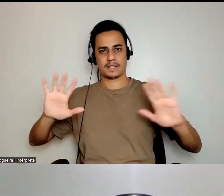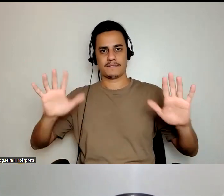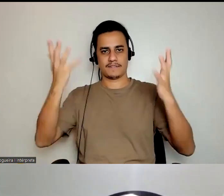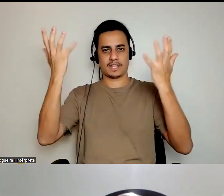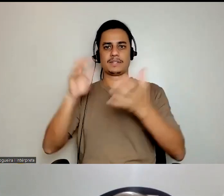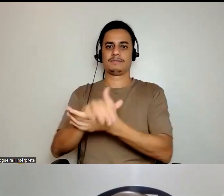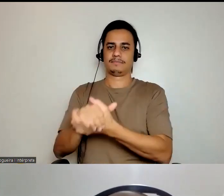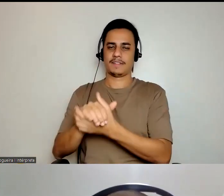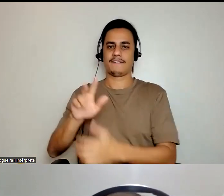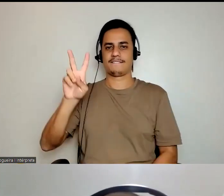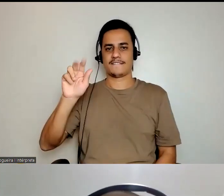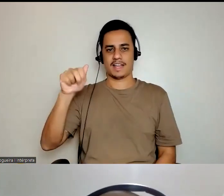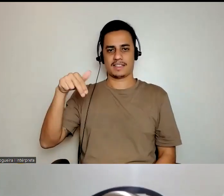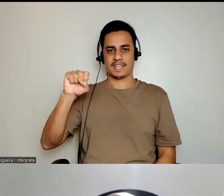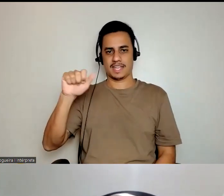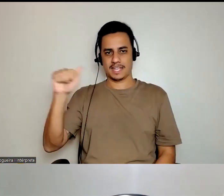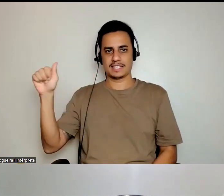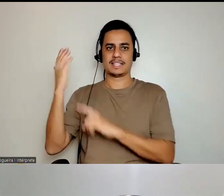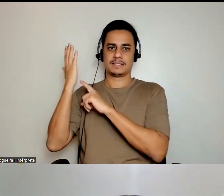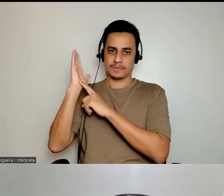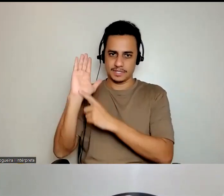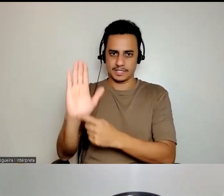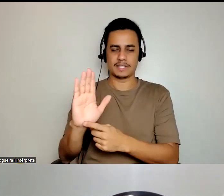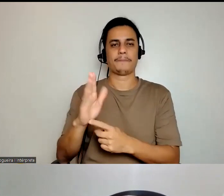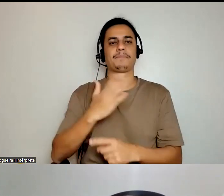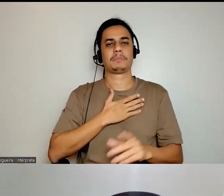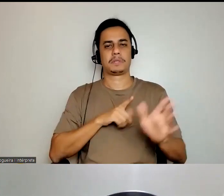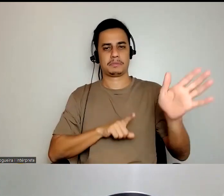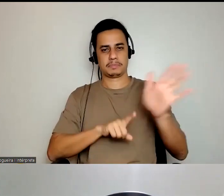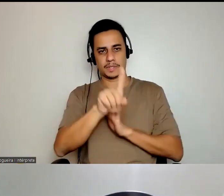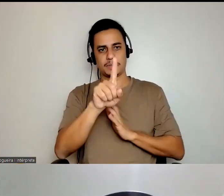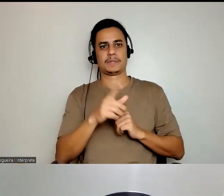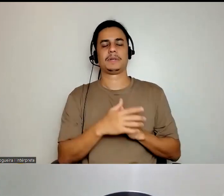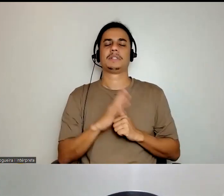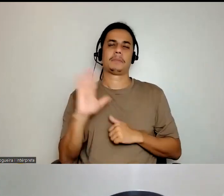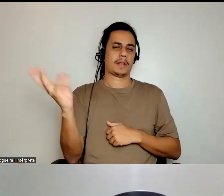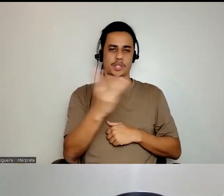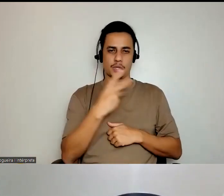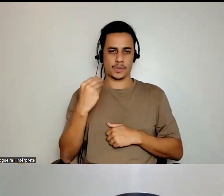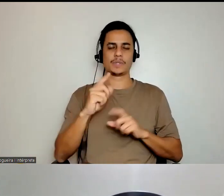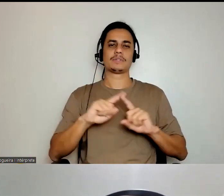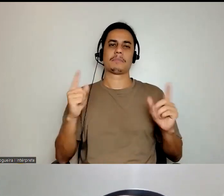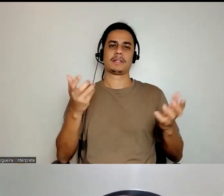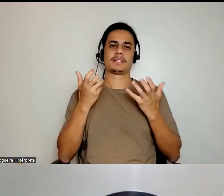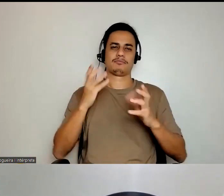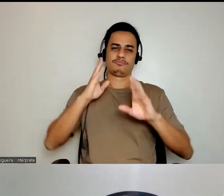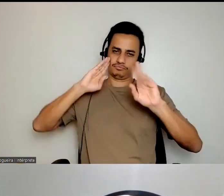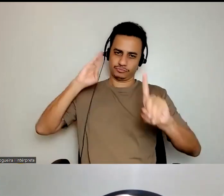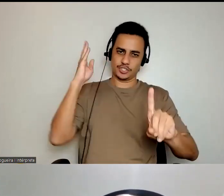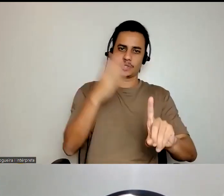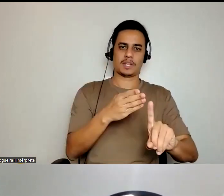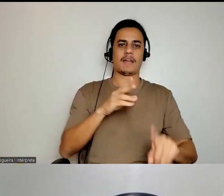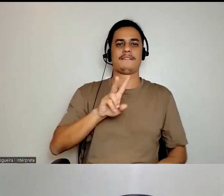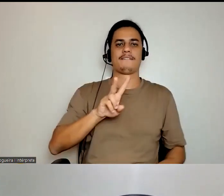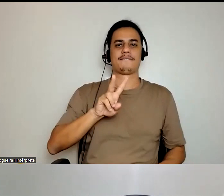Saudar a Vanessa pela sua exposição. E a minha pergunta, eu acho que, assim, para todos, mais, eu queria até direcionar a